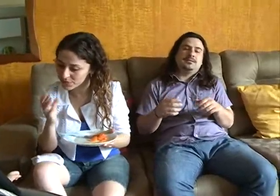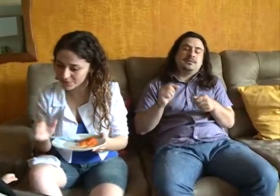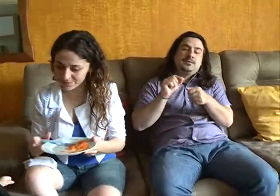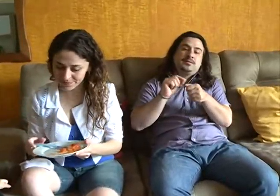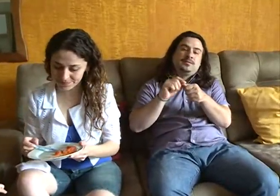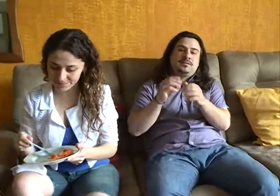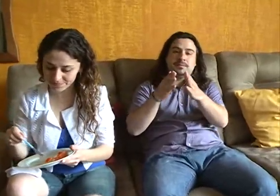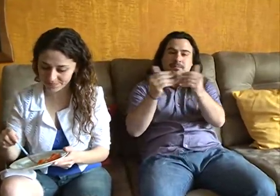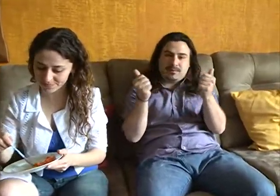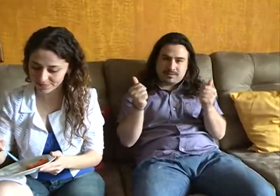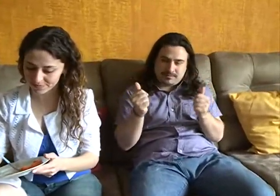Eu quero fazer um pedido